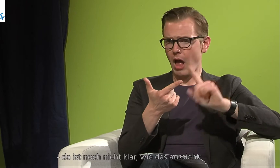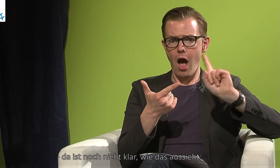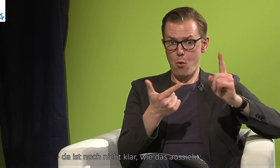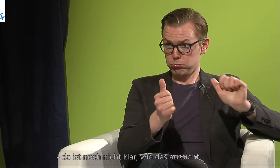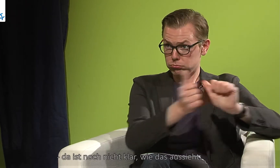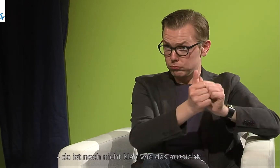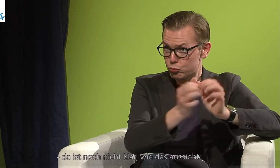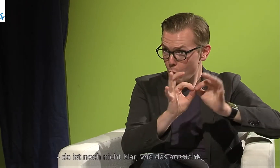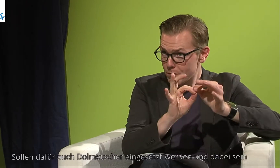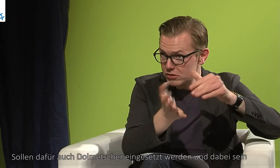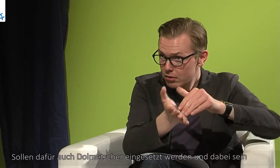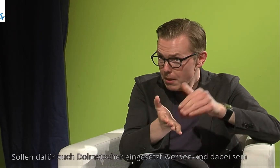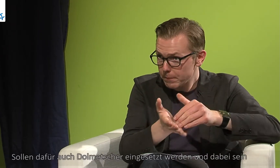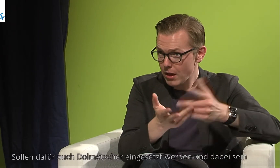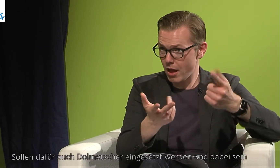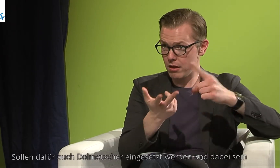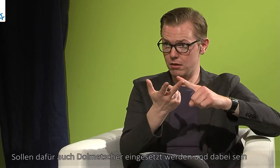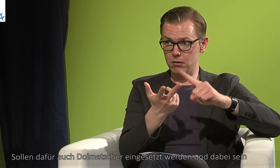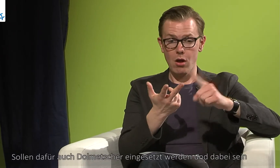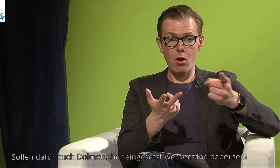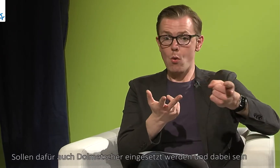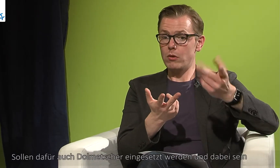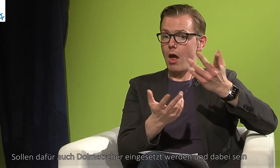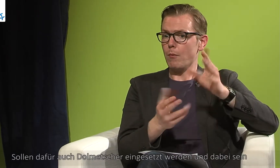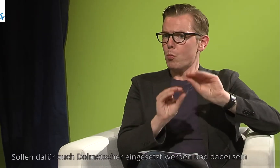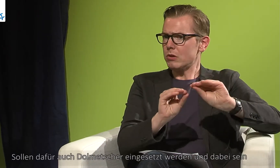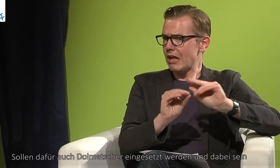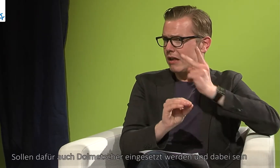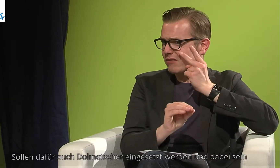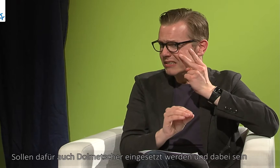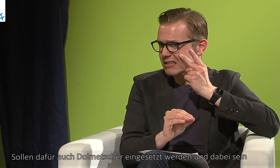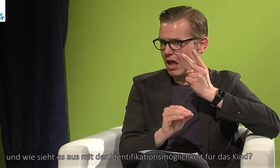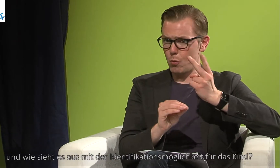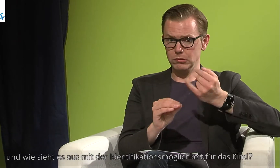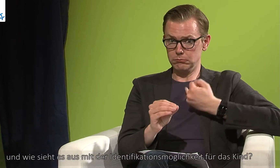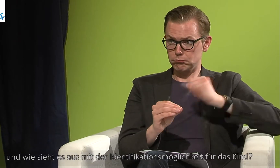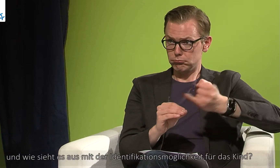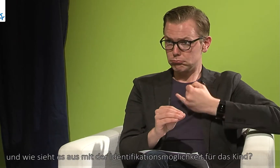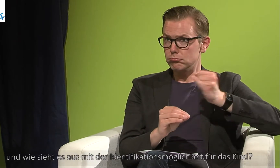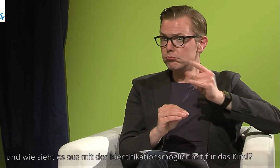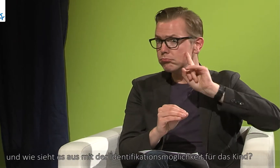wie das aussieht. Sollen dafür auch Dolmetscher eingesetzt werden und dabei sein? Und wie sieht es aus mit der